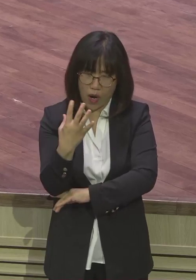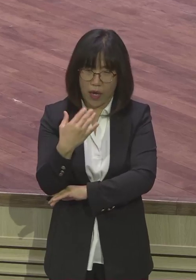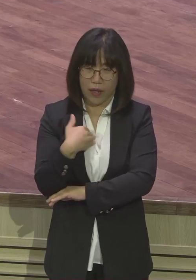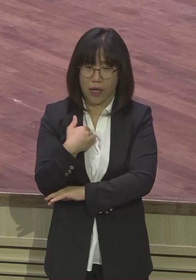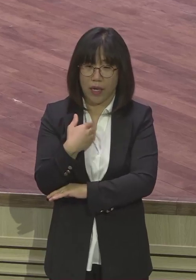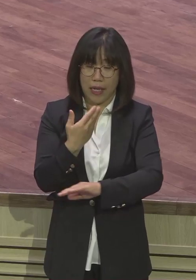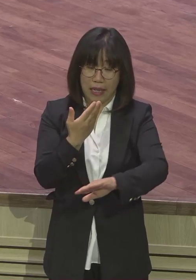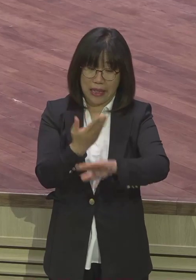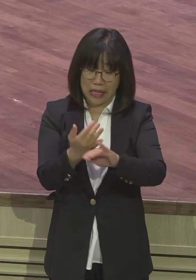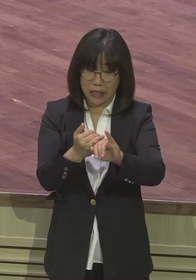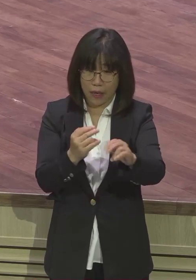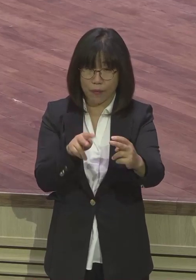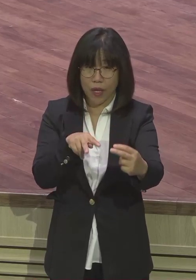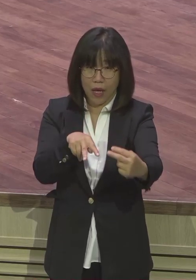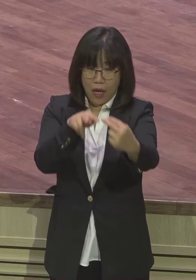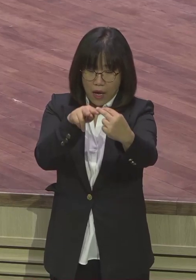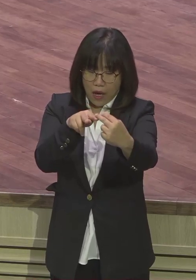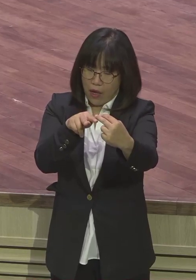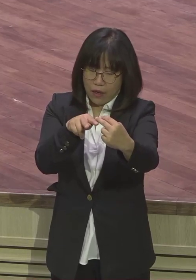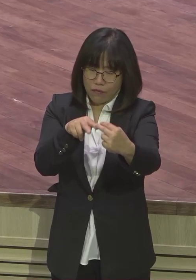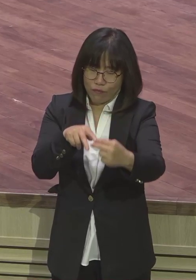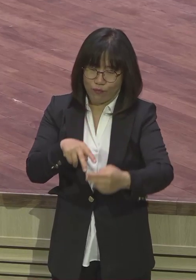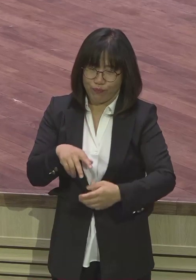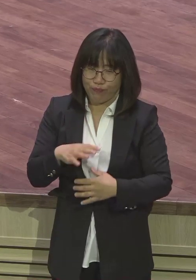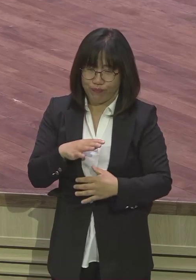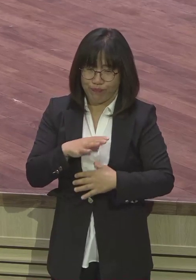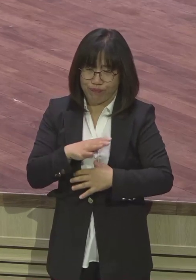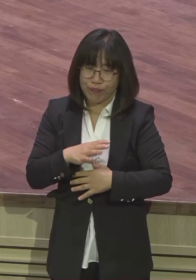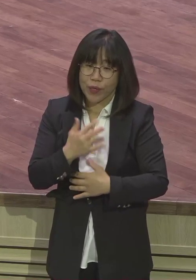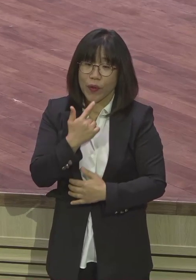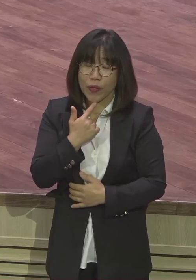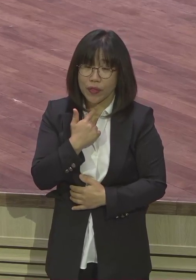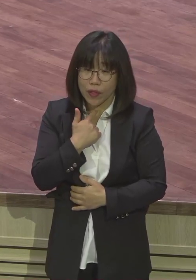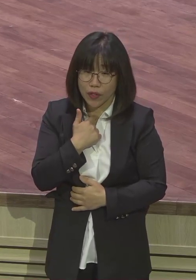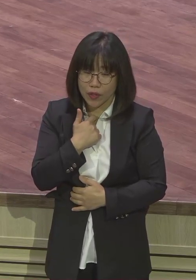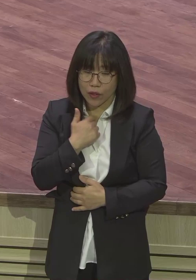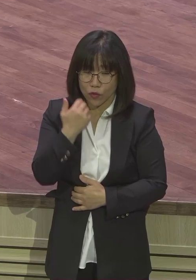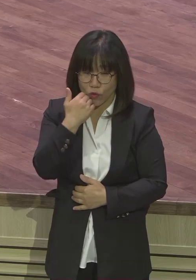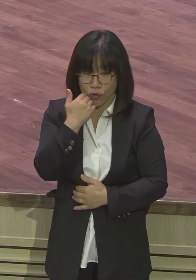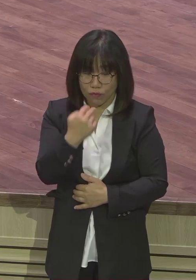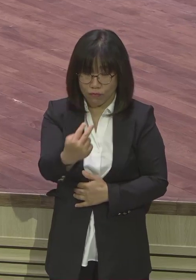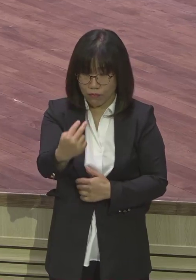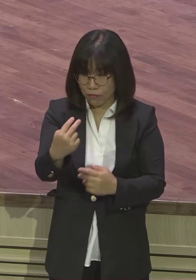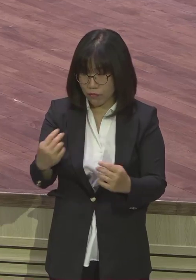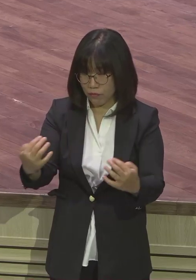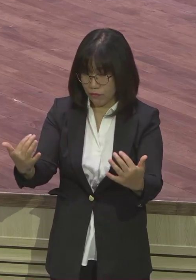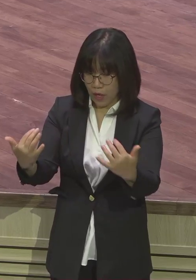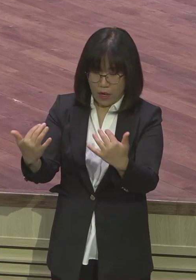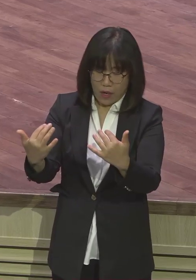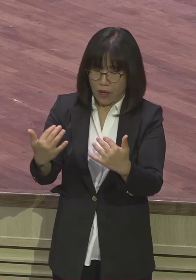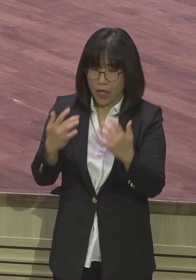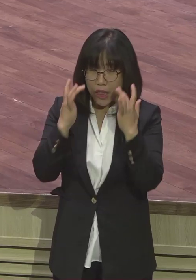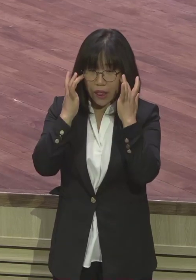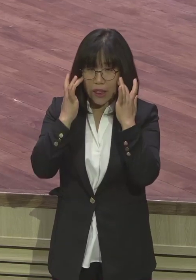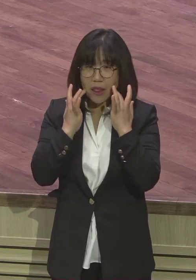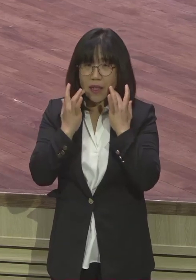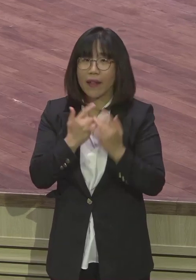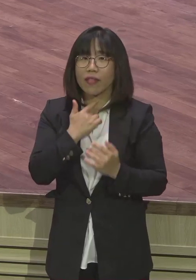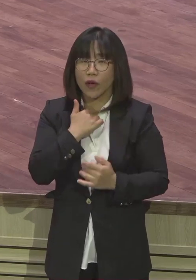두려웠던 사람이에요 제가 누가 쳐다보면 땀을 뻘뻘리고 그랬다니까 그 성가대도 이렇게